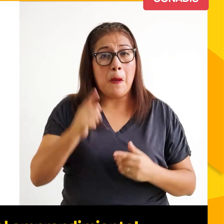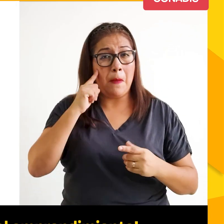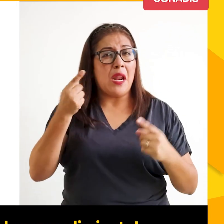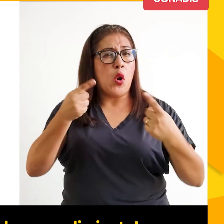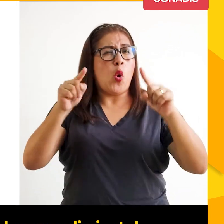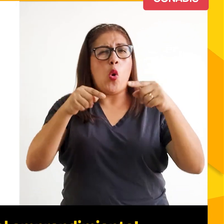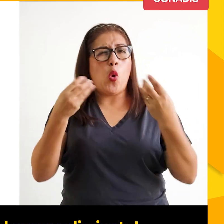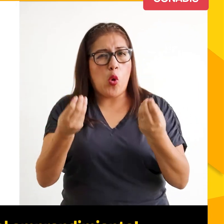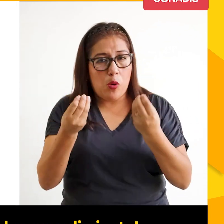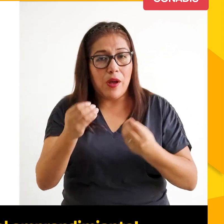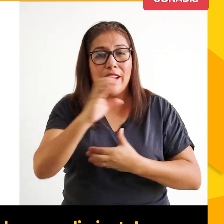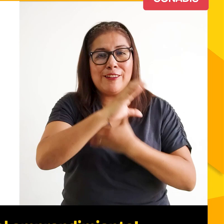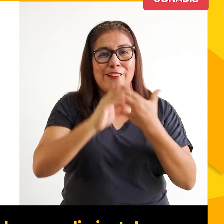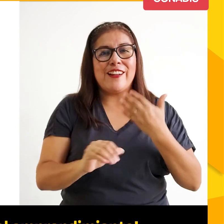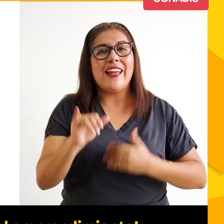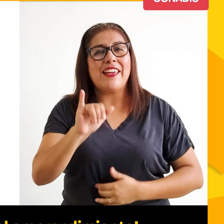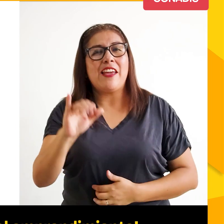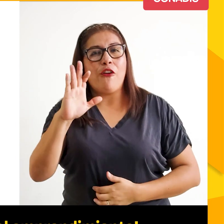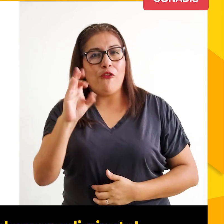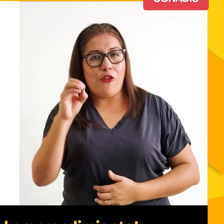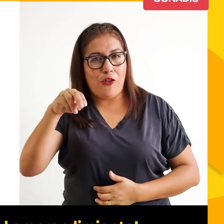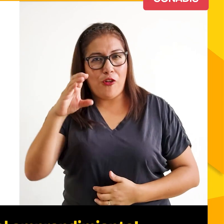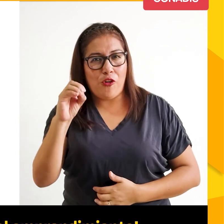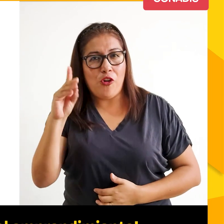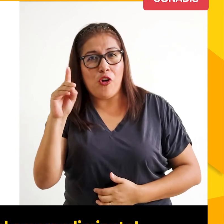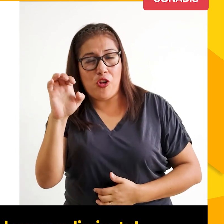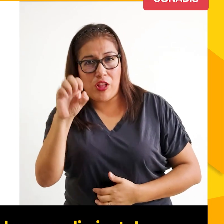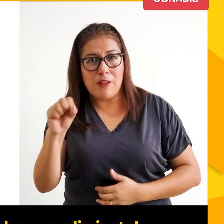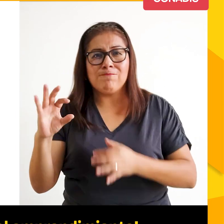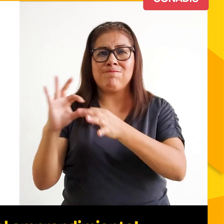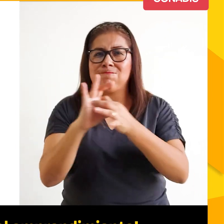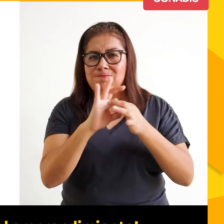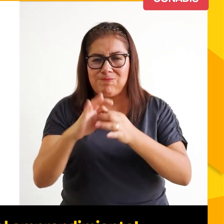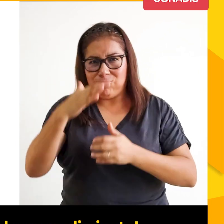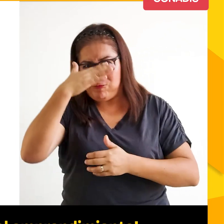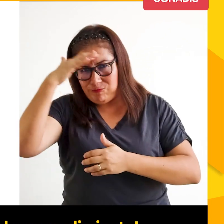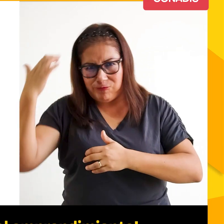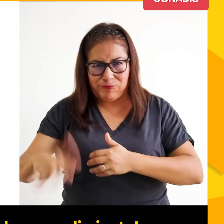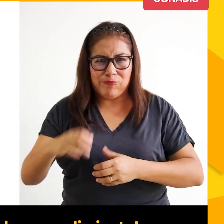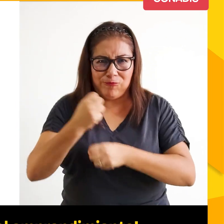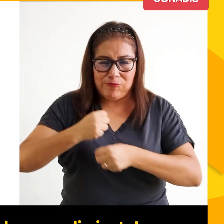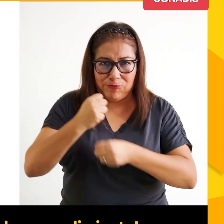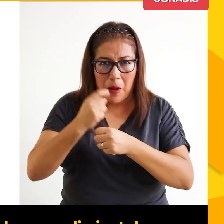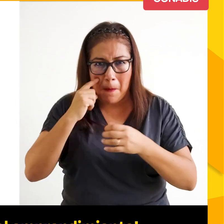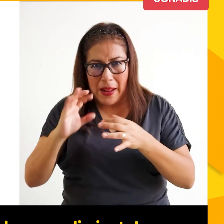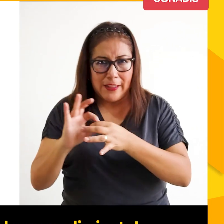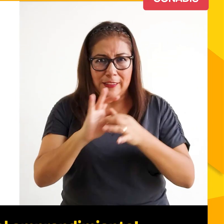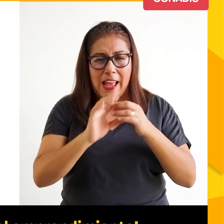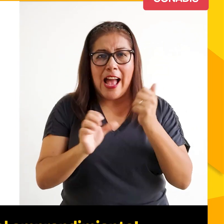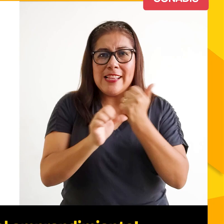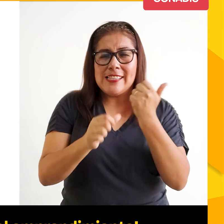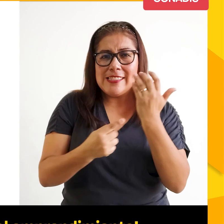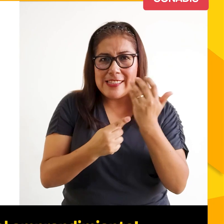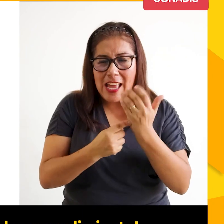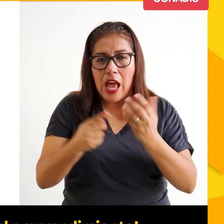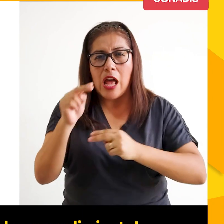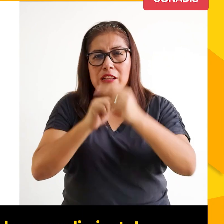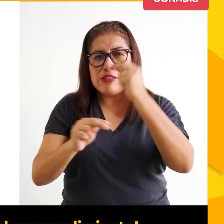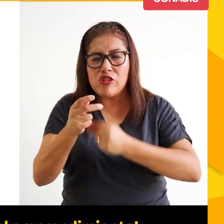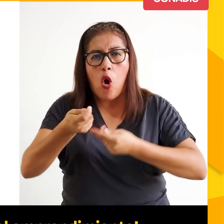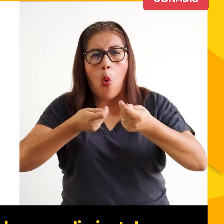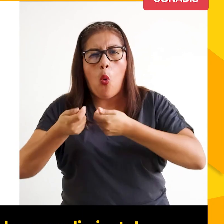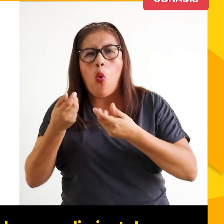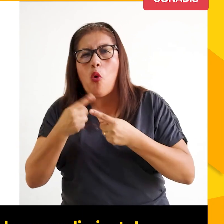lograrlo, Conadis y Foncodes articularán esfuerzos en conjunto para realizar acciones de asistencia técnica, gestión de emprendimientos,